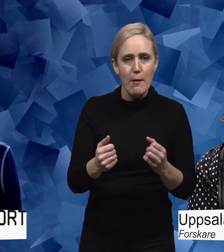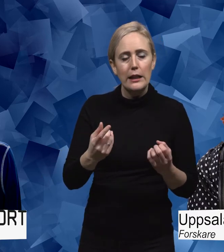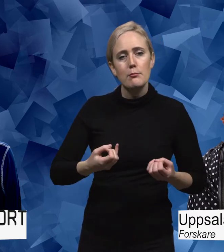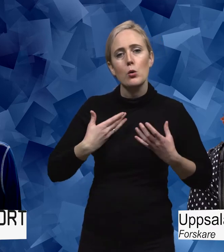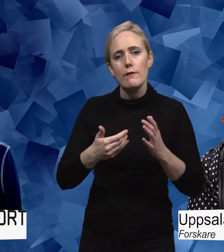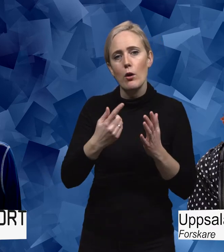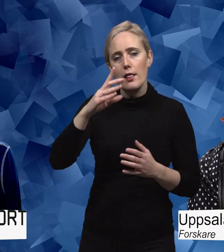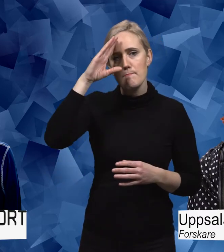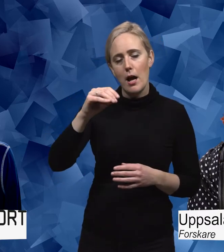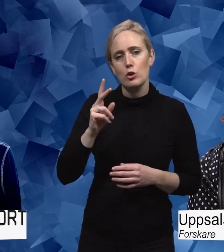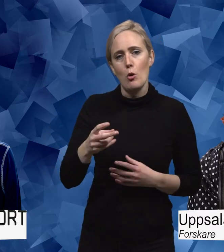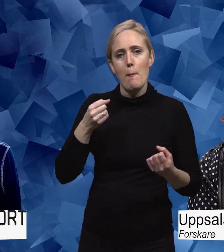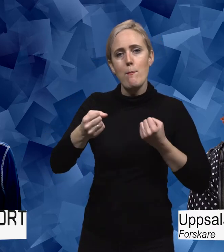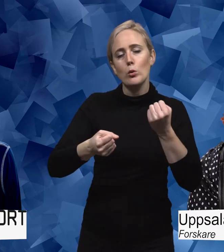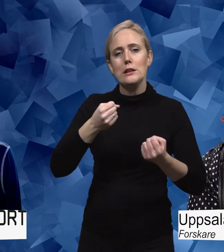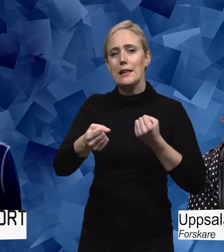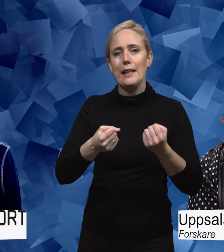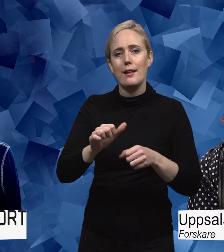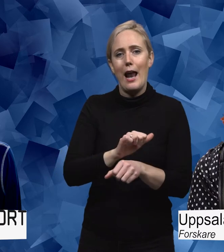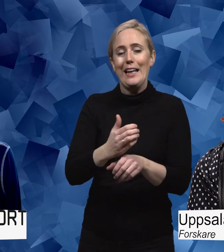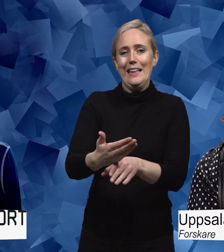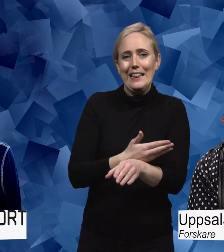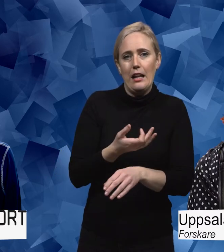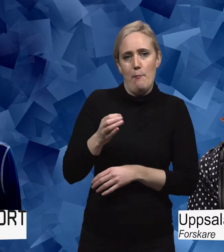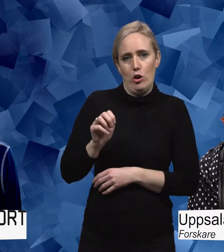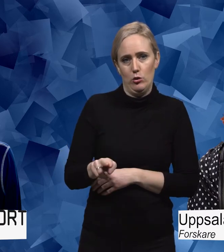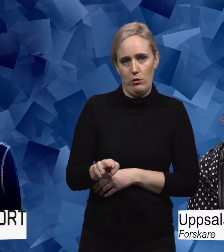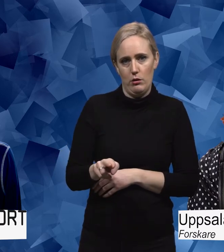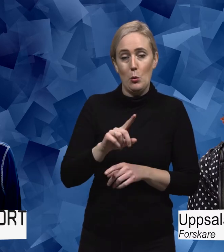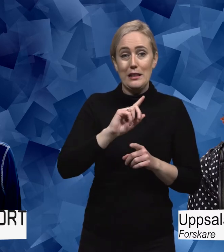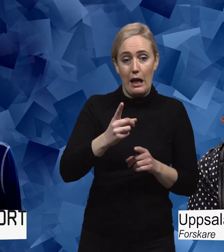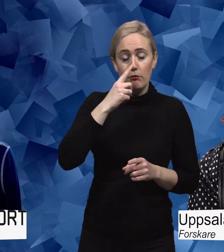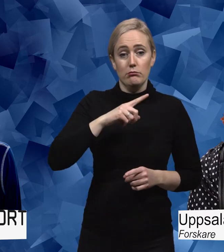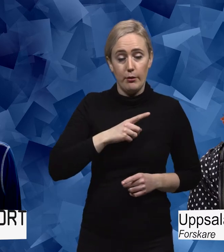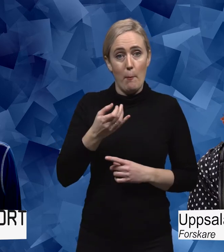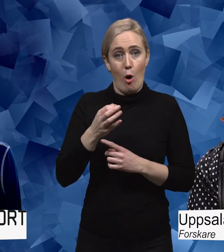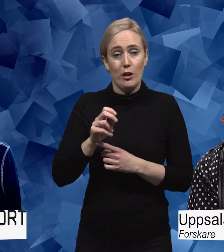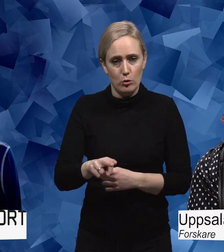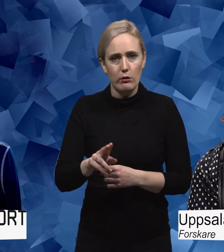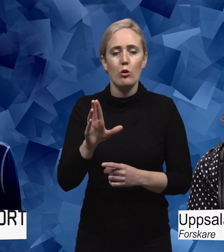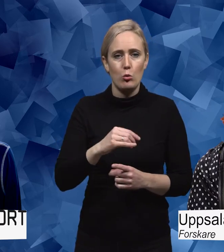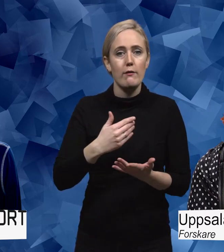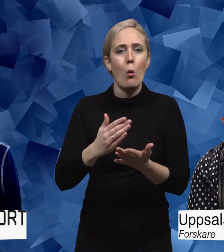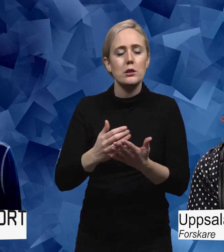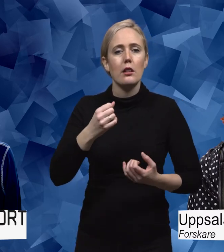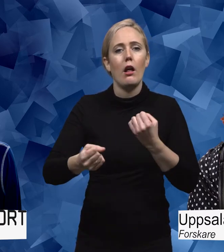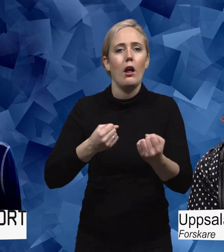från en man som boxningstränade även innan han fick Parkinson. Och sen fortsatte han när han fick Parkinson. Och då, när han hade tränat så blev hans hand